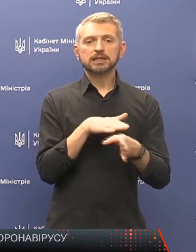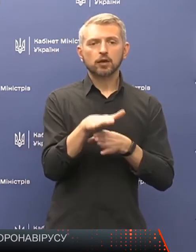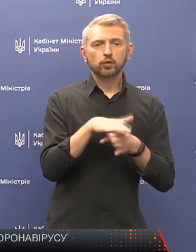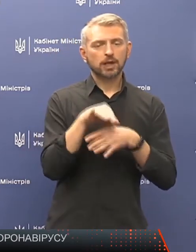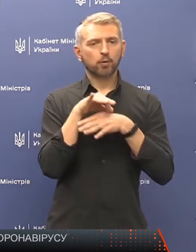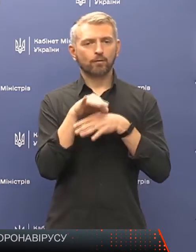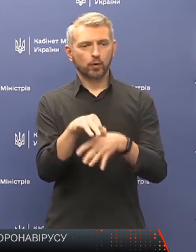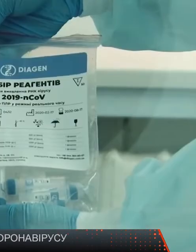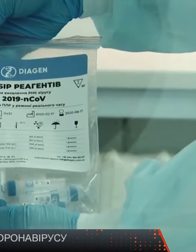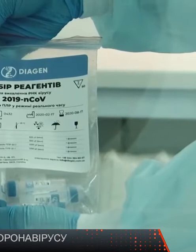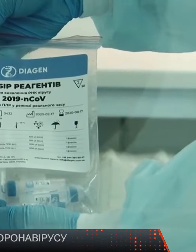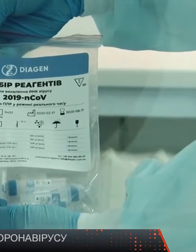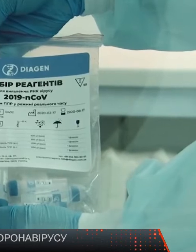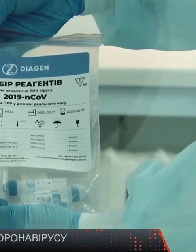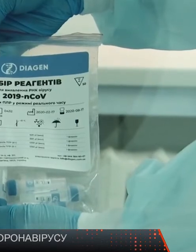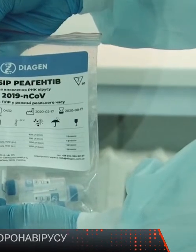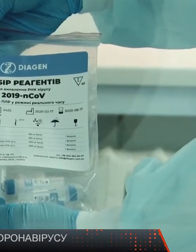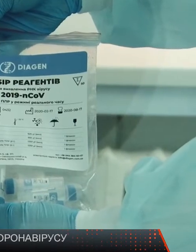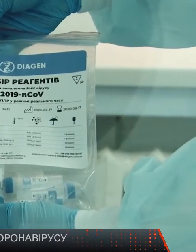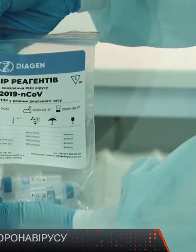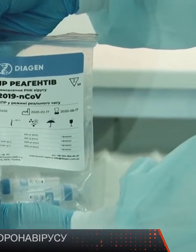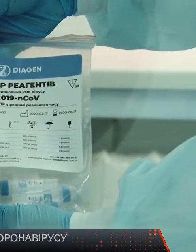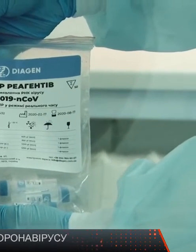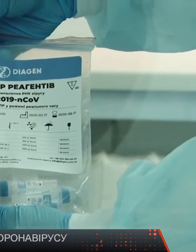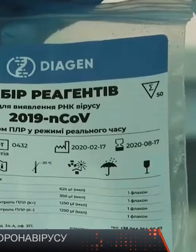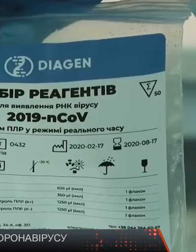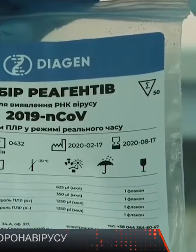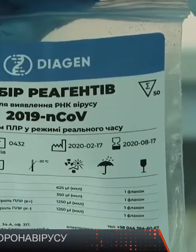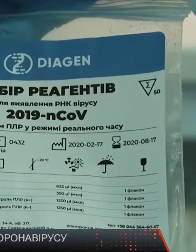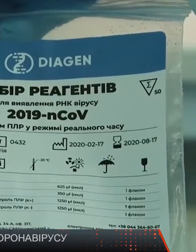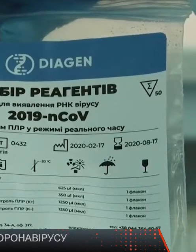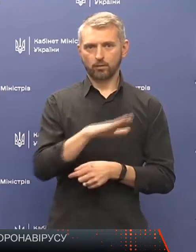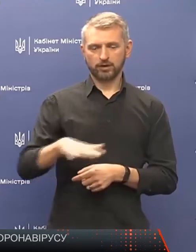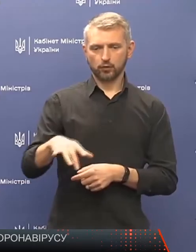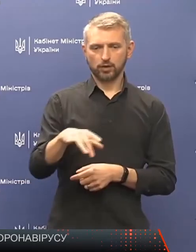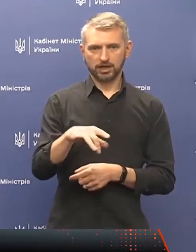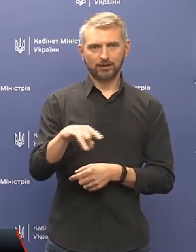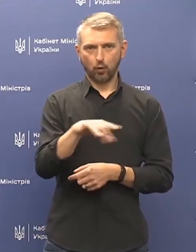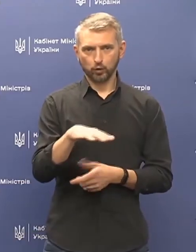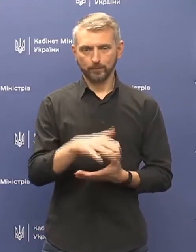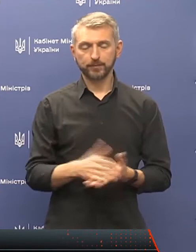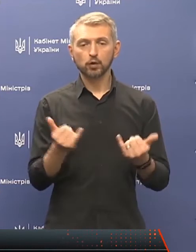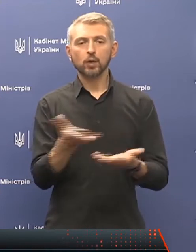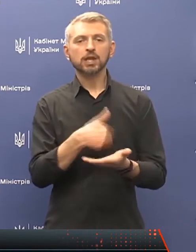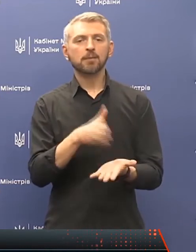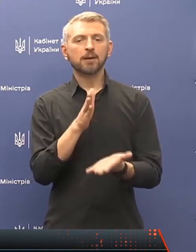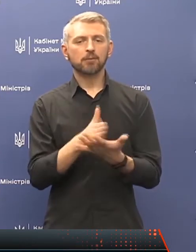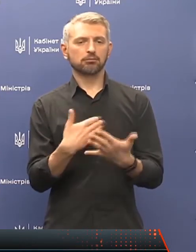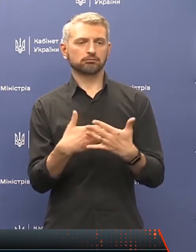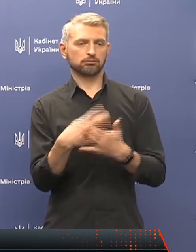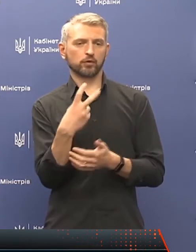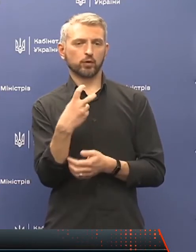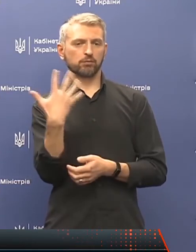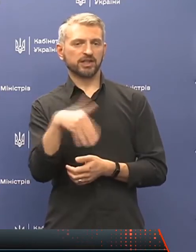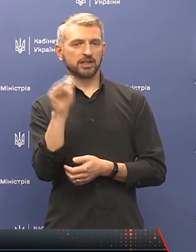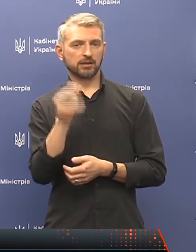проводяться в інших країнах. Тестів, за словами Віктора Ляшка, також вистачає. Сьогодні ми маємо близько 250